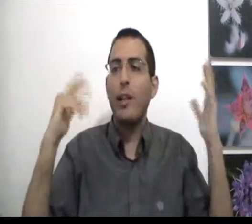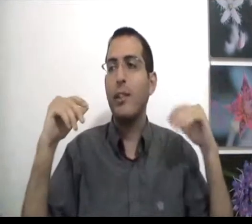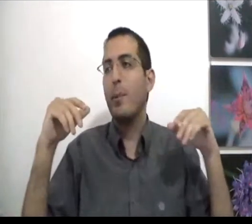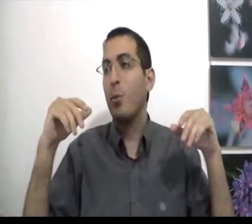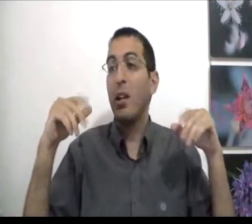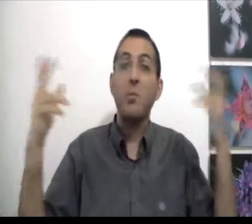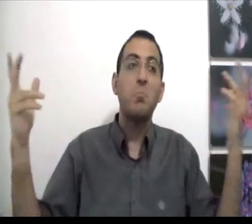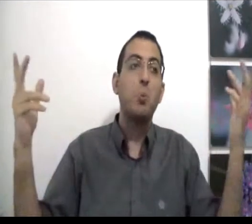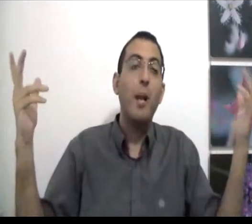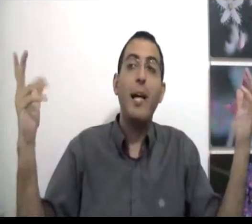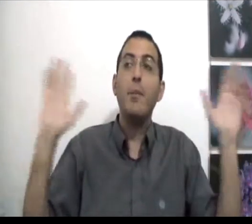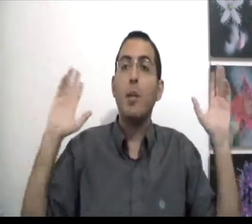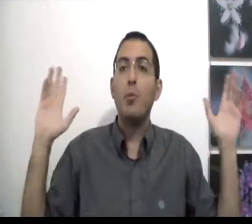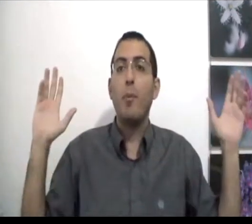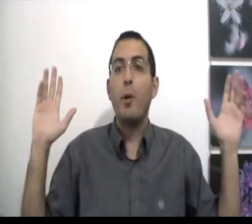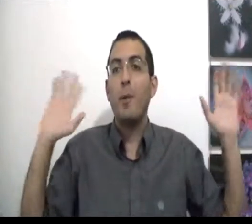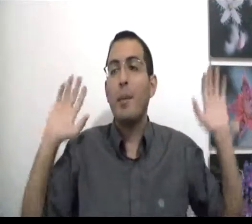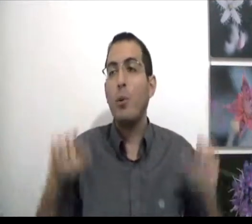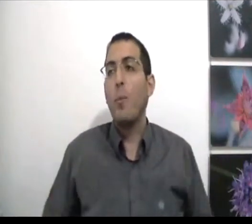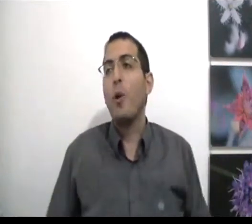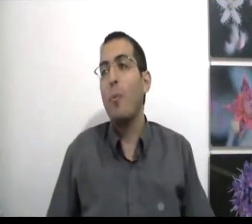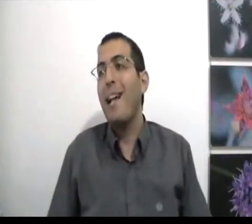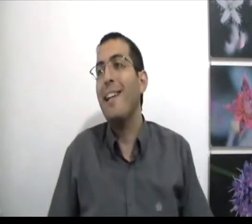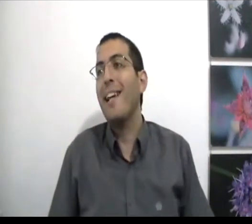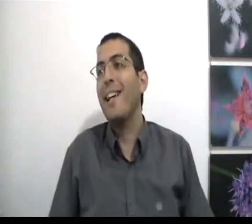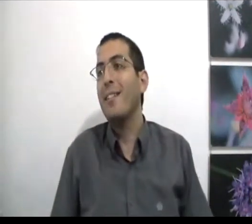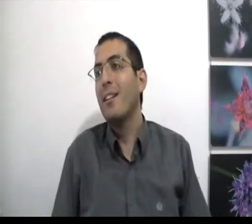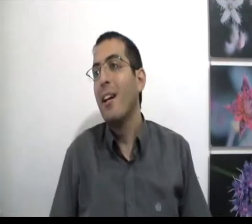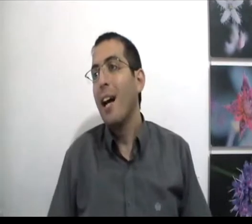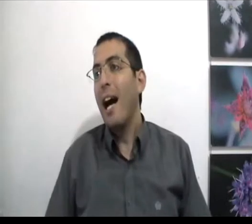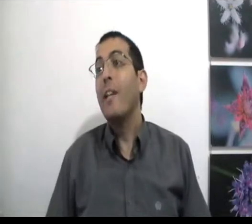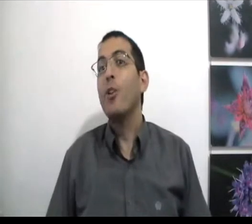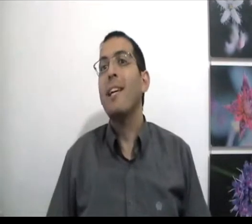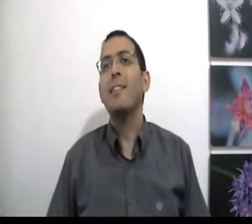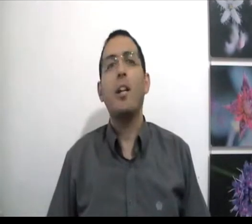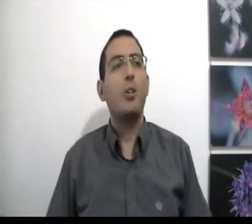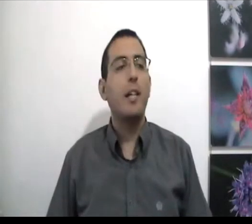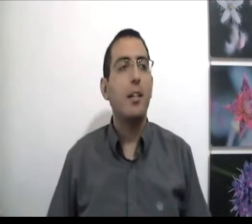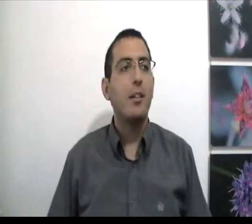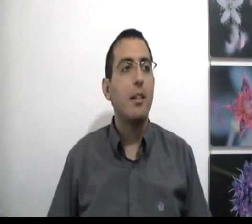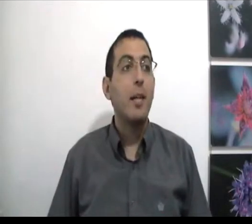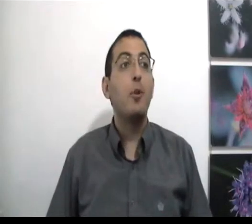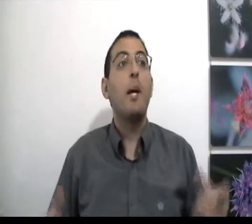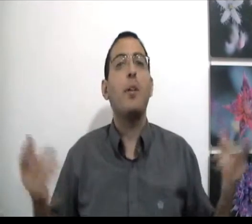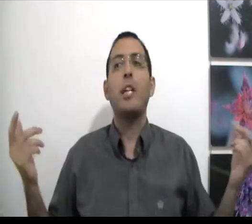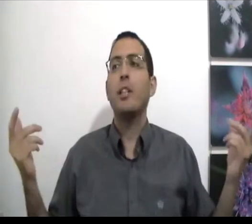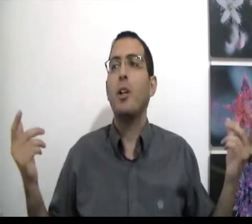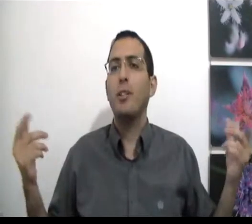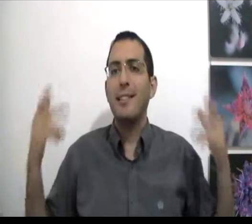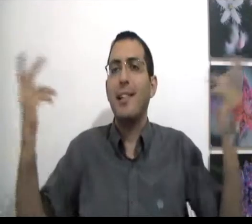יודע שאתה בטוח אולי אם אתה לא בטוח בכלום אל תהיה בטוח בכלום אל תגיד אני יודע שאני לא יודע כי אם אתה אומר אני יודע שאני לא יודע אז אתה